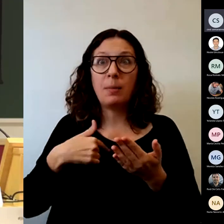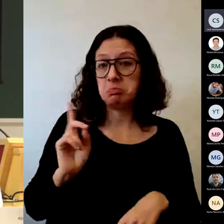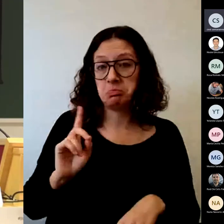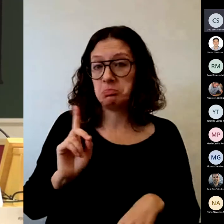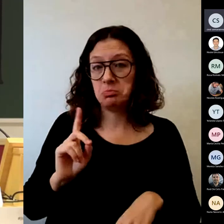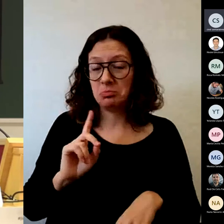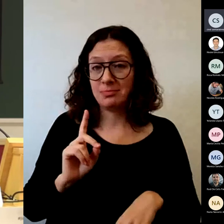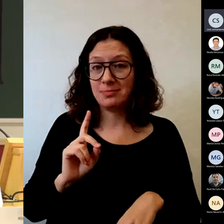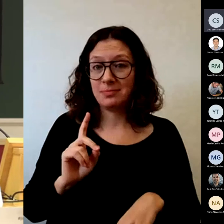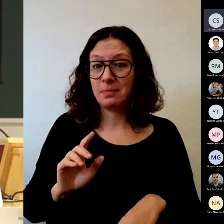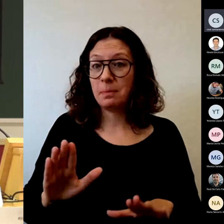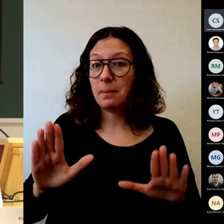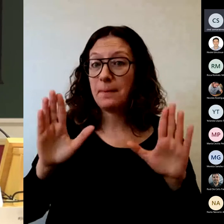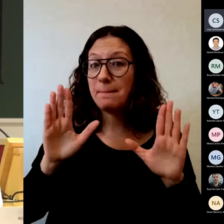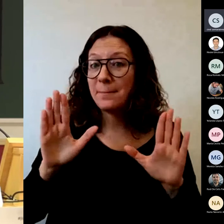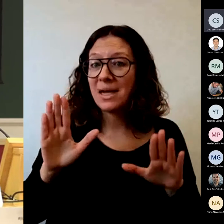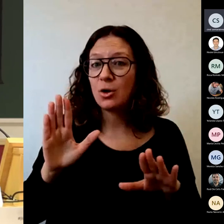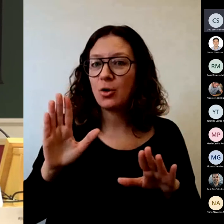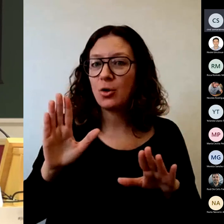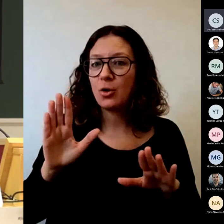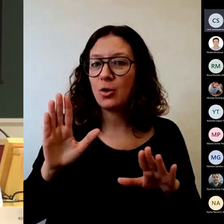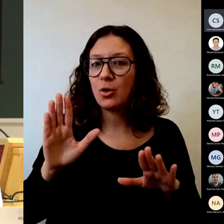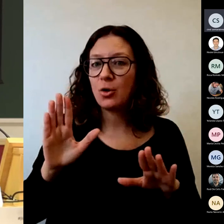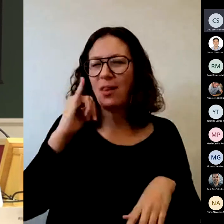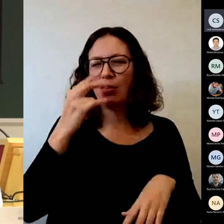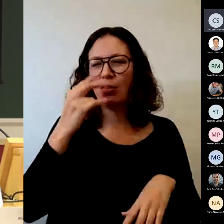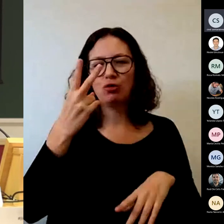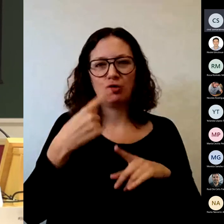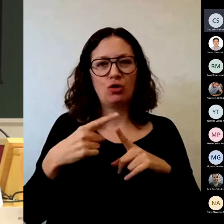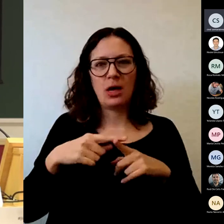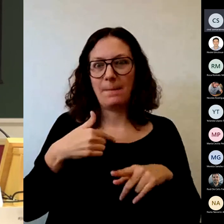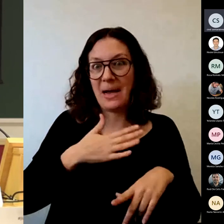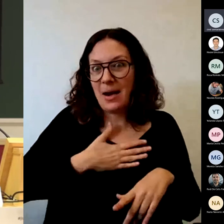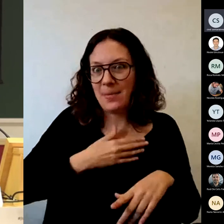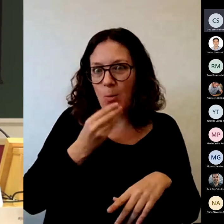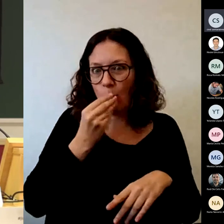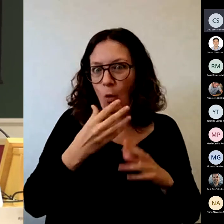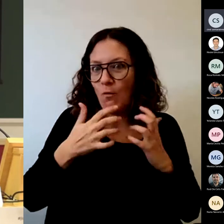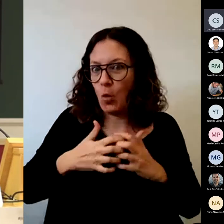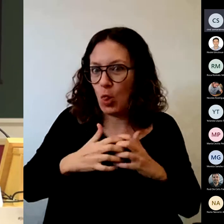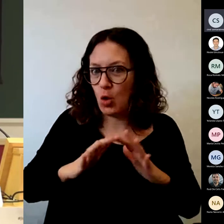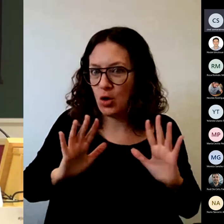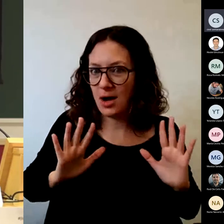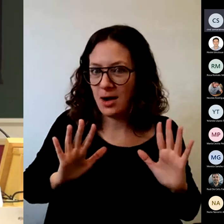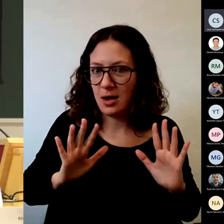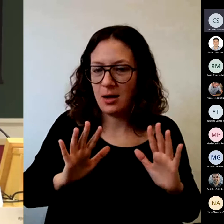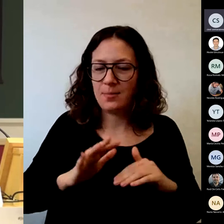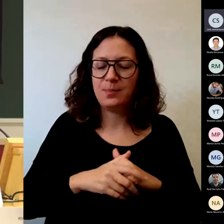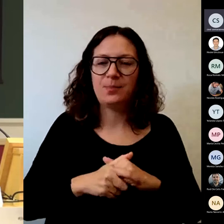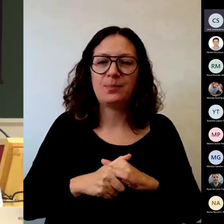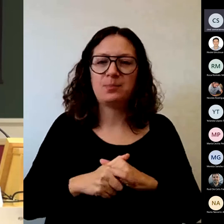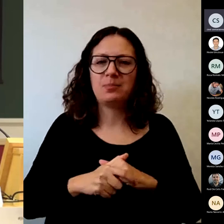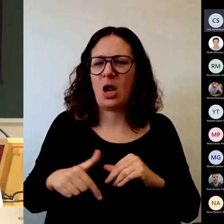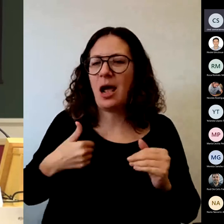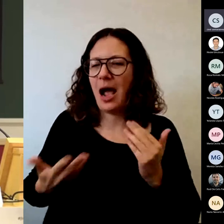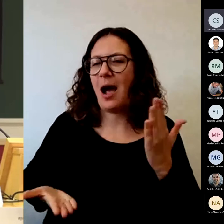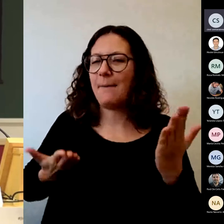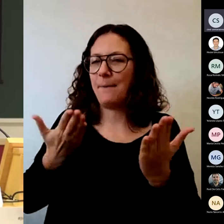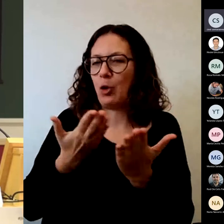funcionado mucho bueno dos cosas que a mí me han funcionado mucho y con esto de aportarlo es